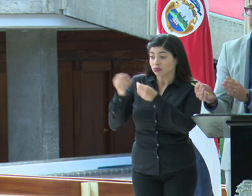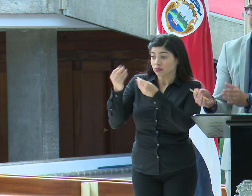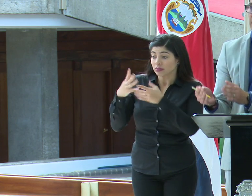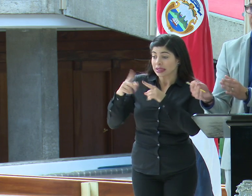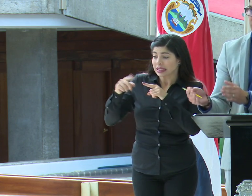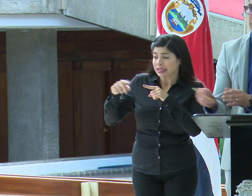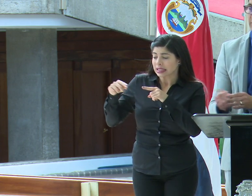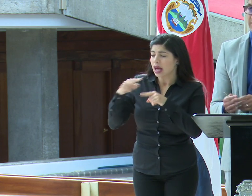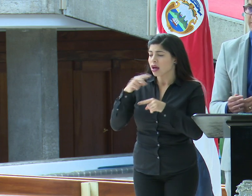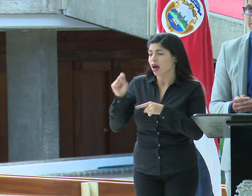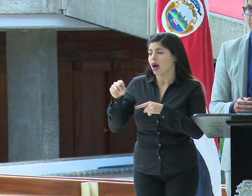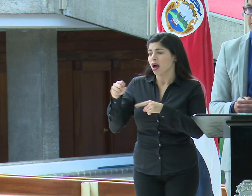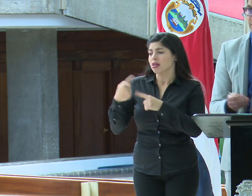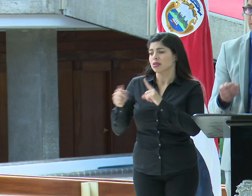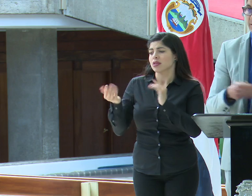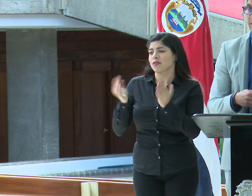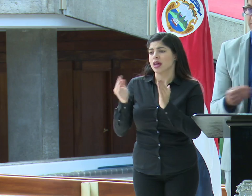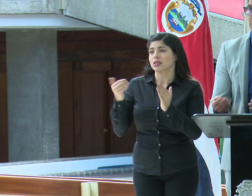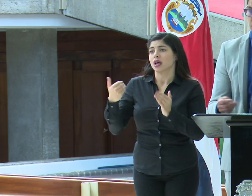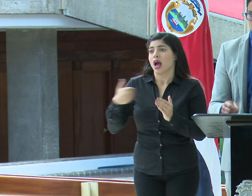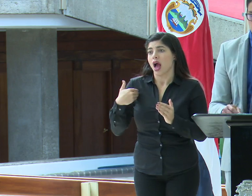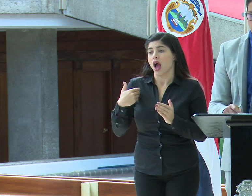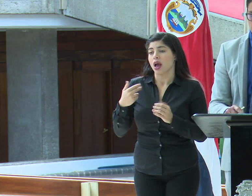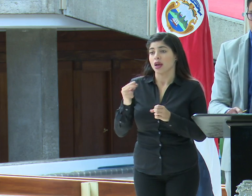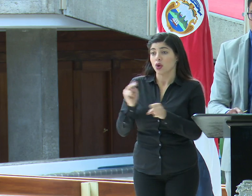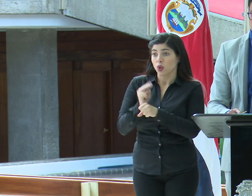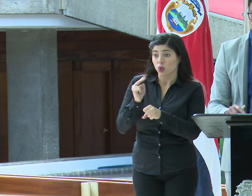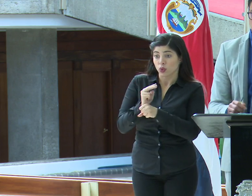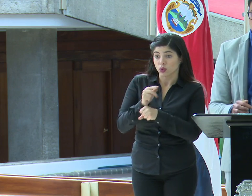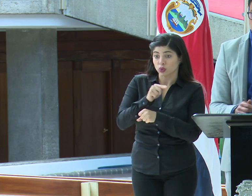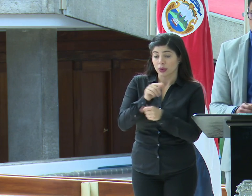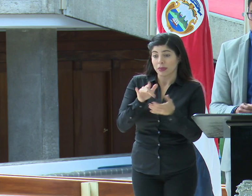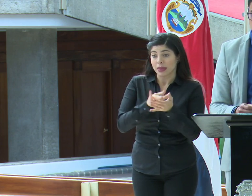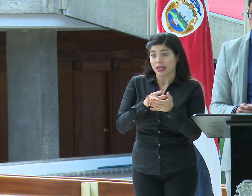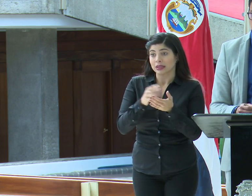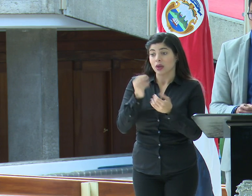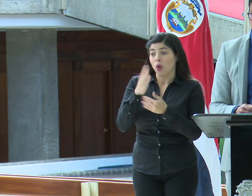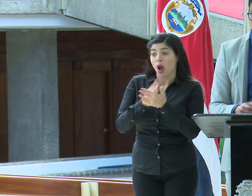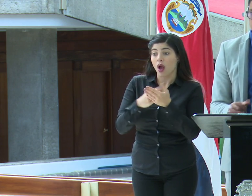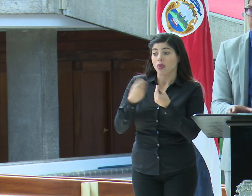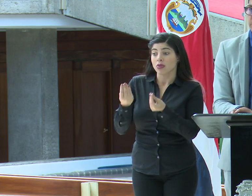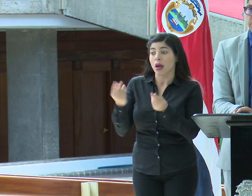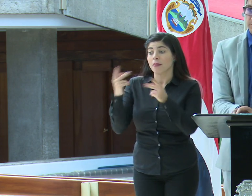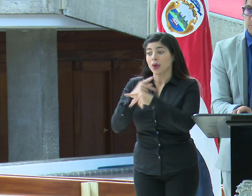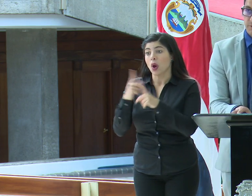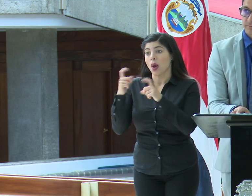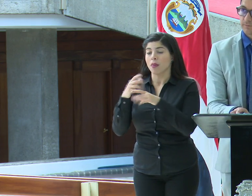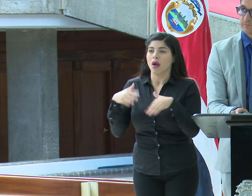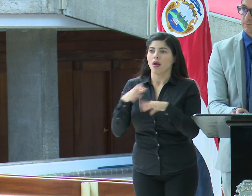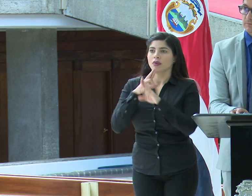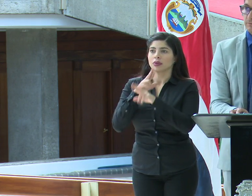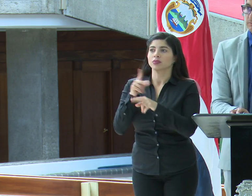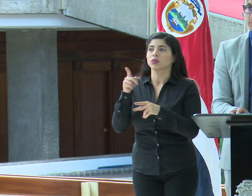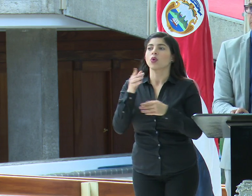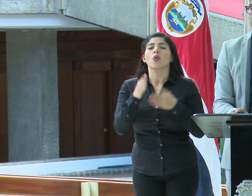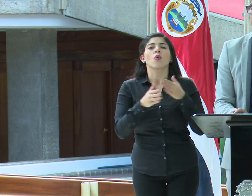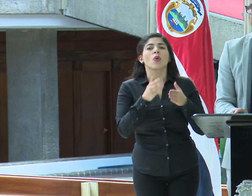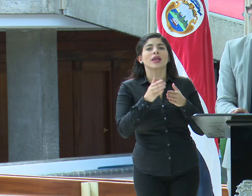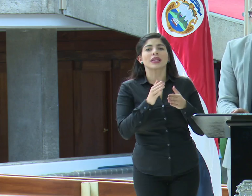estadísticamente hay una diferencia significativa entre el uso de AINES y alguna posibilidad de complicación. Sobre las guarderías